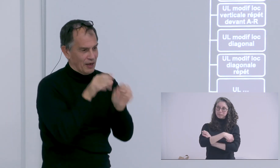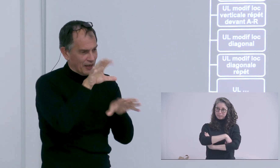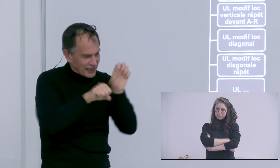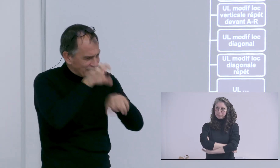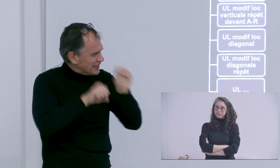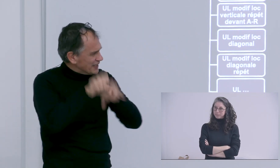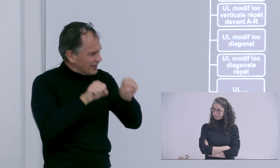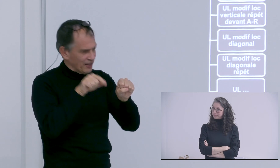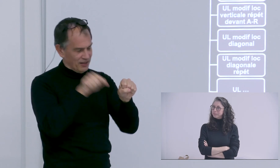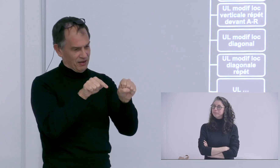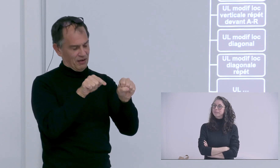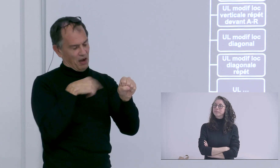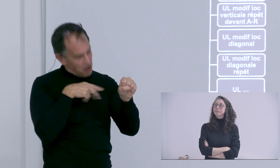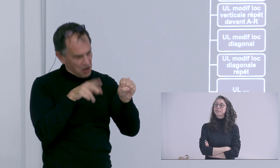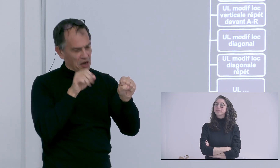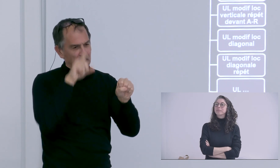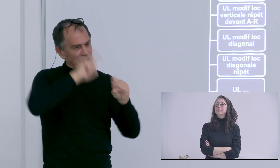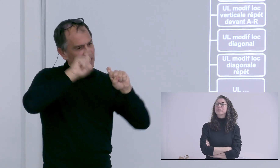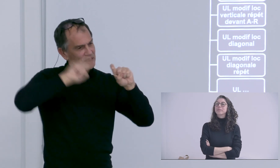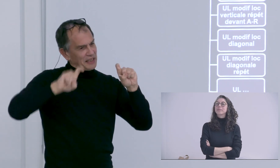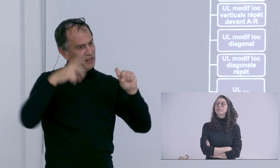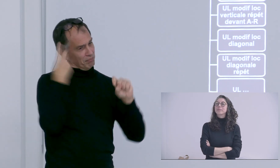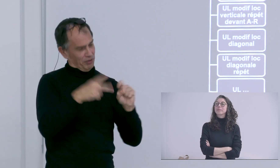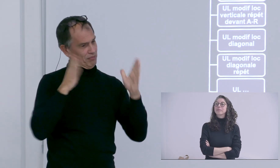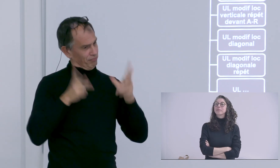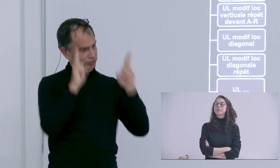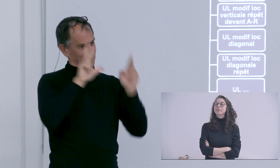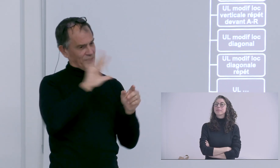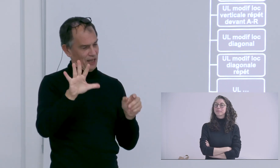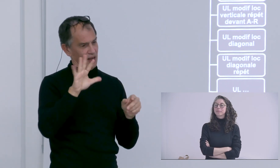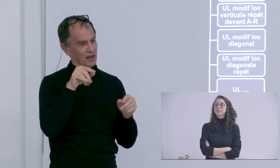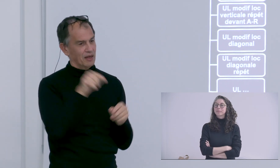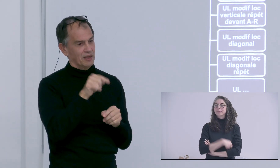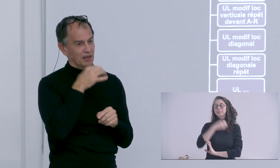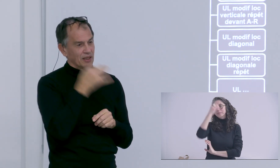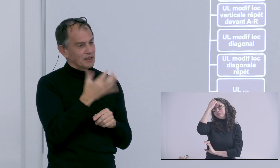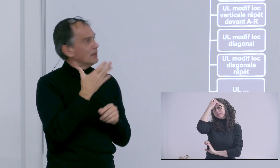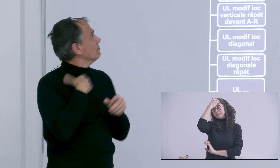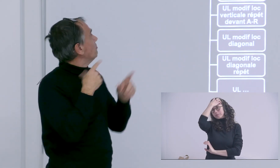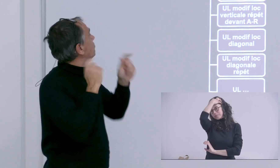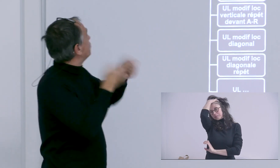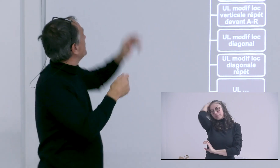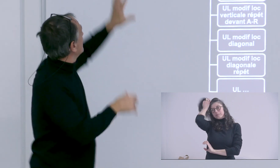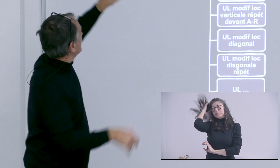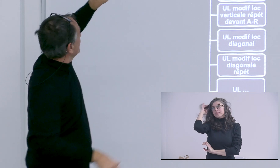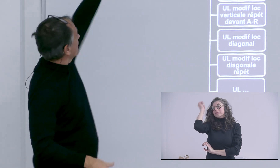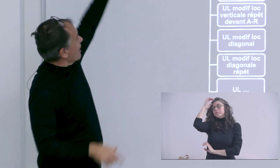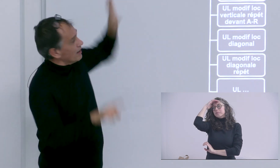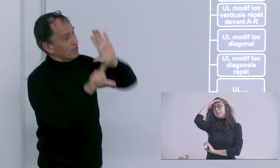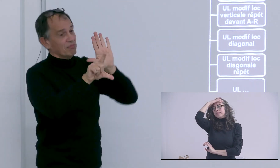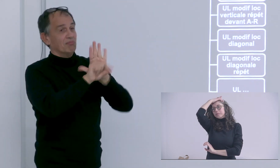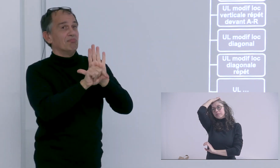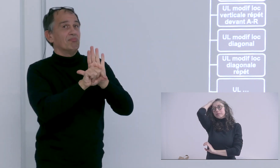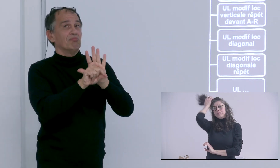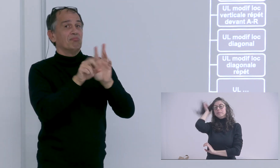entrées identifiées dans le corpus de Bruno Moncel les statistiques que j'ai récupérées par rapport à ces entrées là